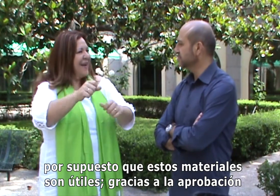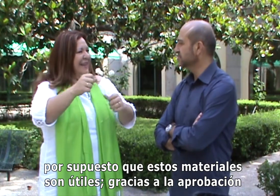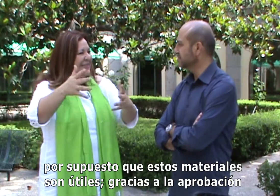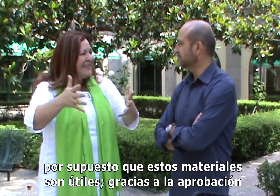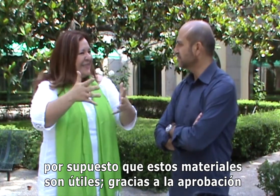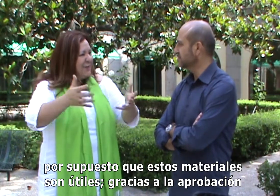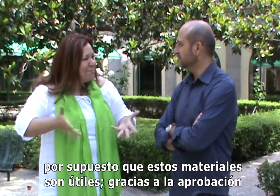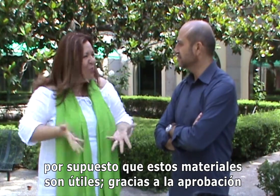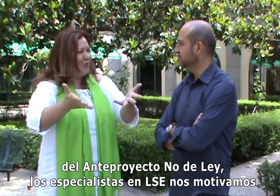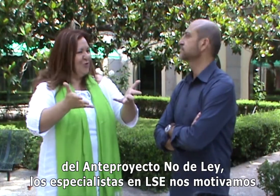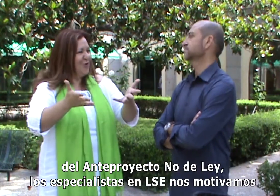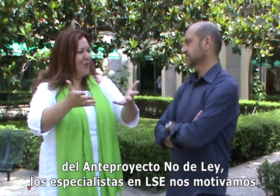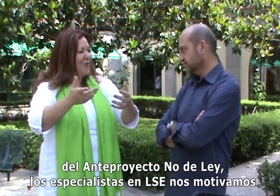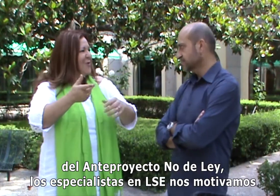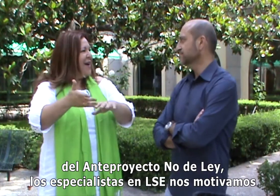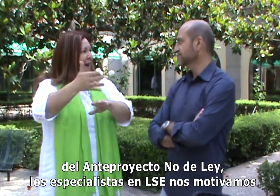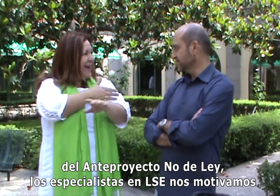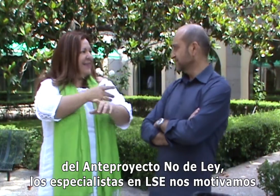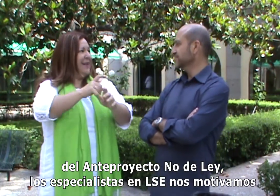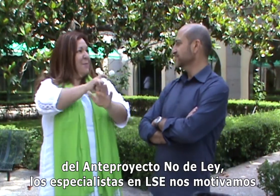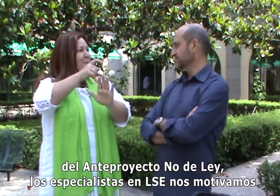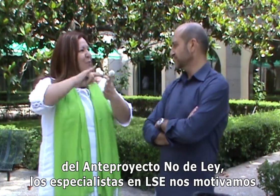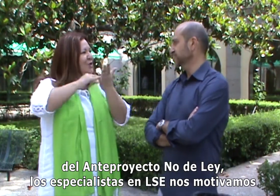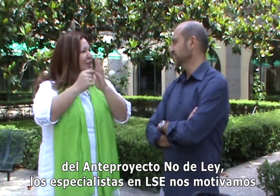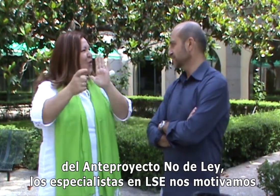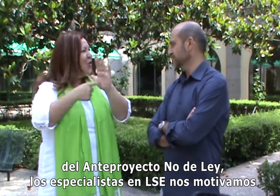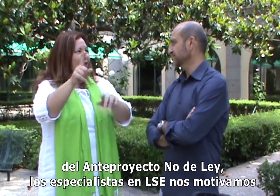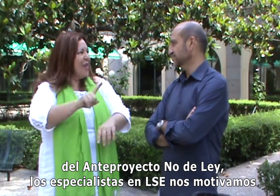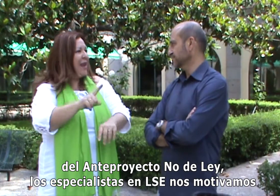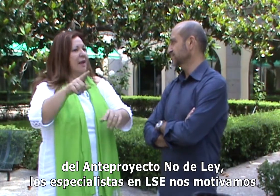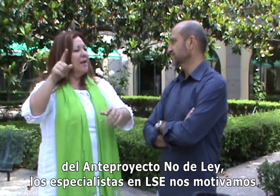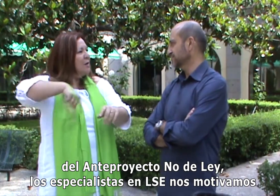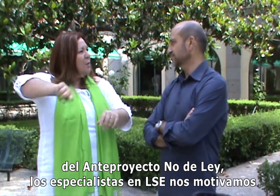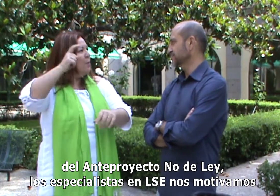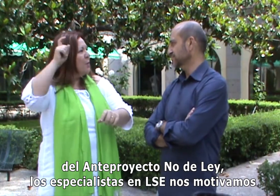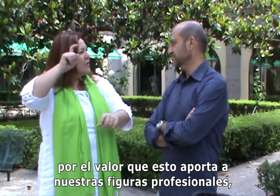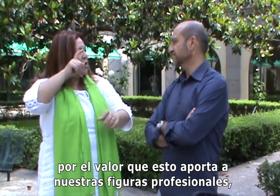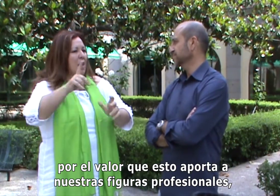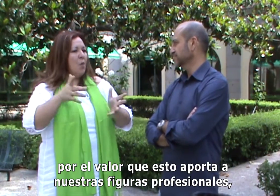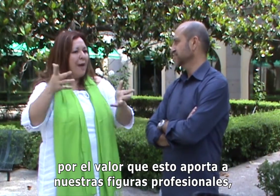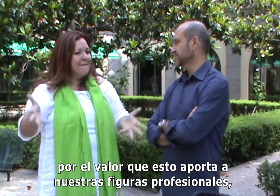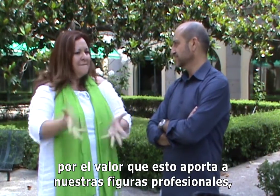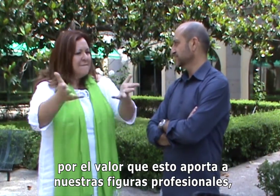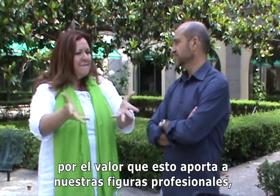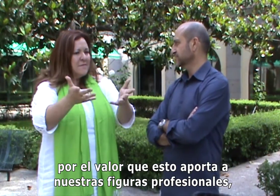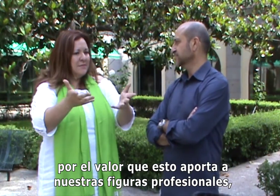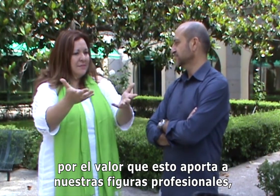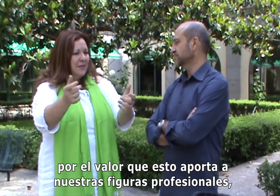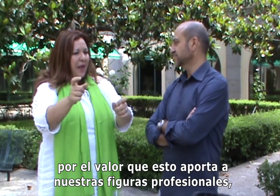Gracias a la aprobación del anteproyecto NODELEI, los especialistas en lengua de signos española nos motivamos por el valor que esto aporta a nuestras